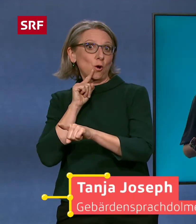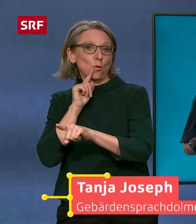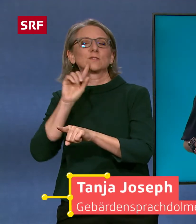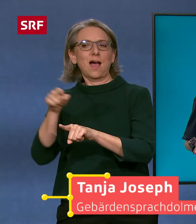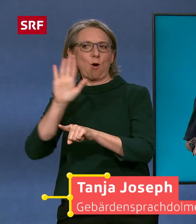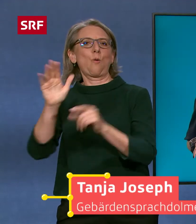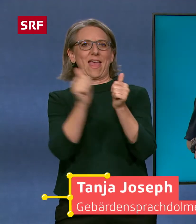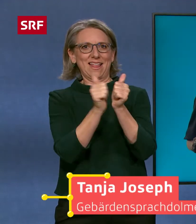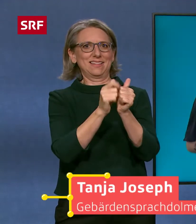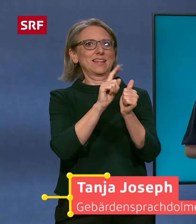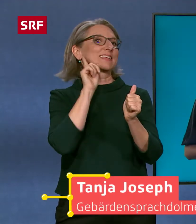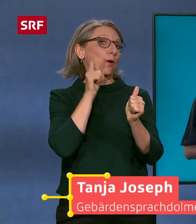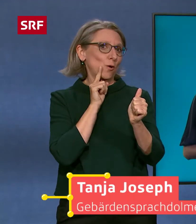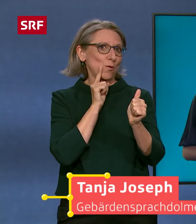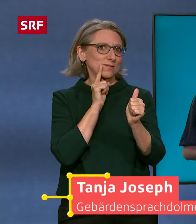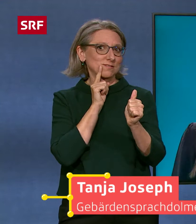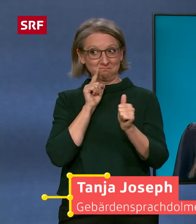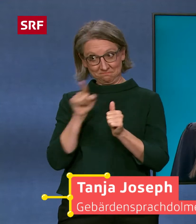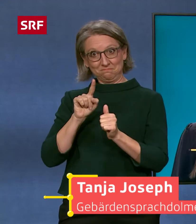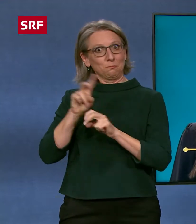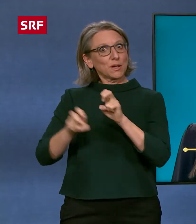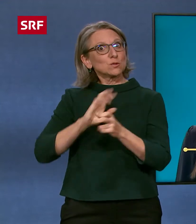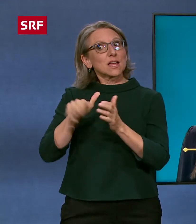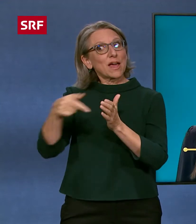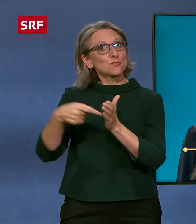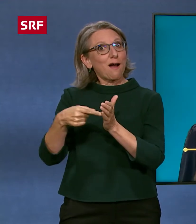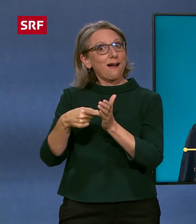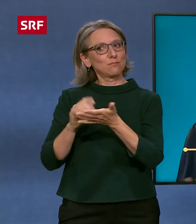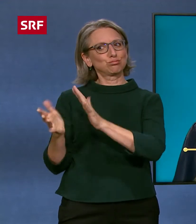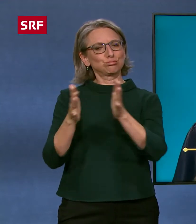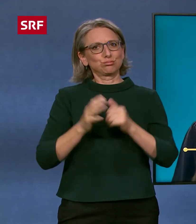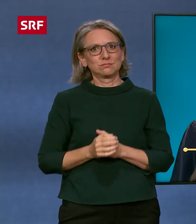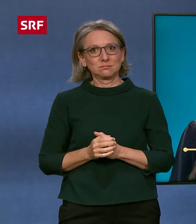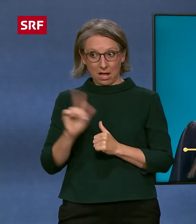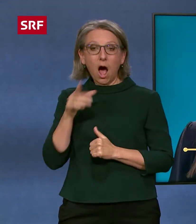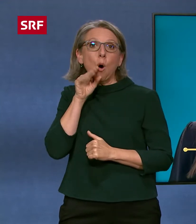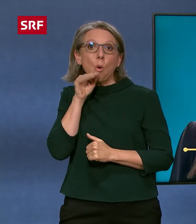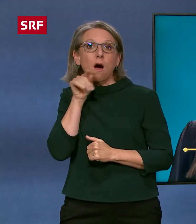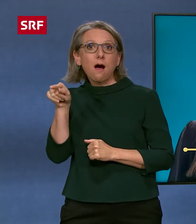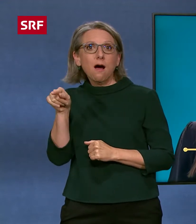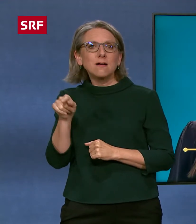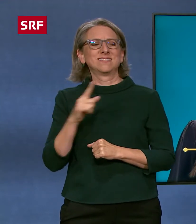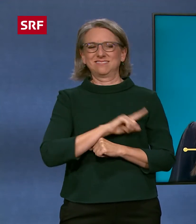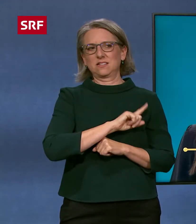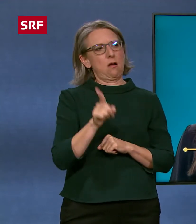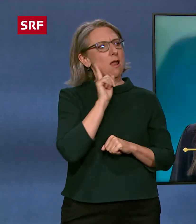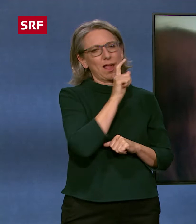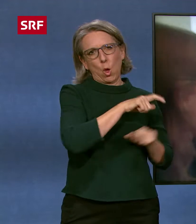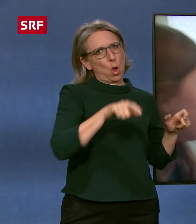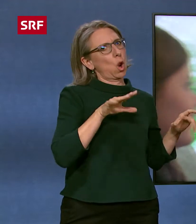die sogenannte Gebärdensprache. Die beiden sprechen auch. Nicht alle gehörlosen Menschen machen das, sie aber schon. In Wirklichkeit